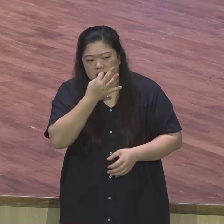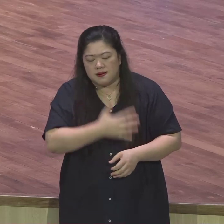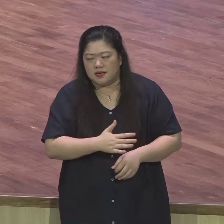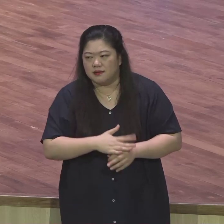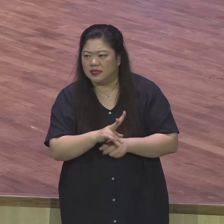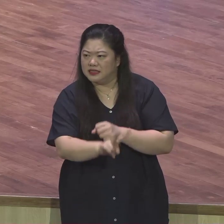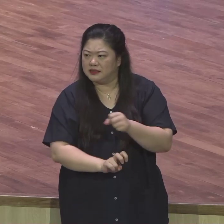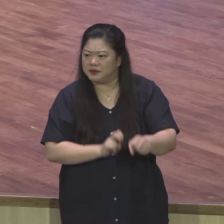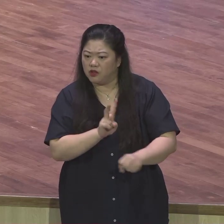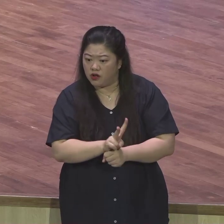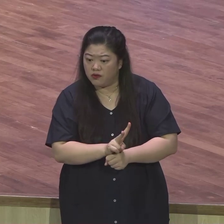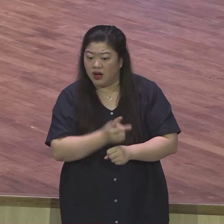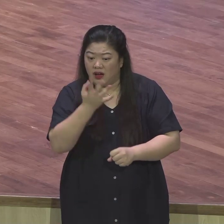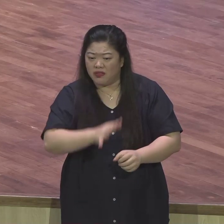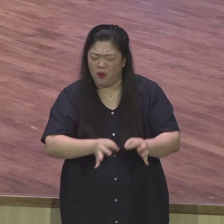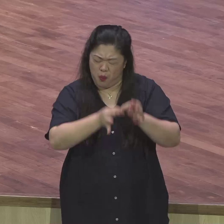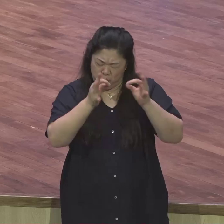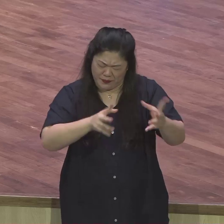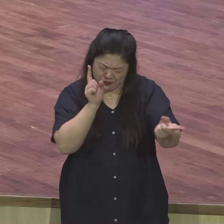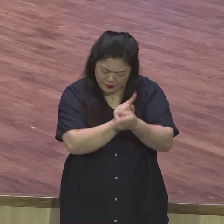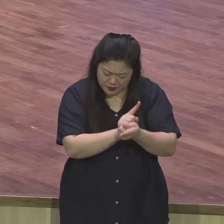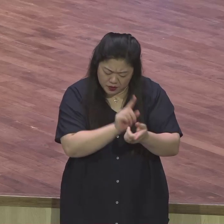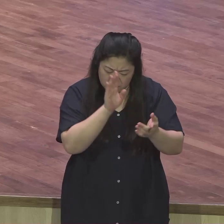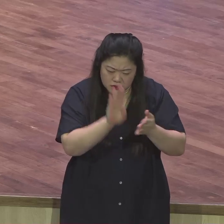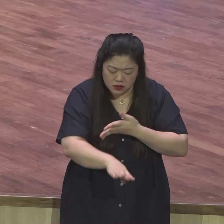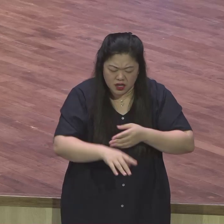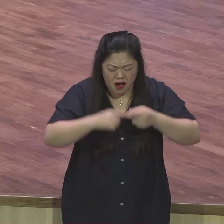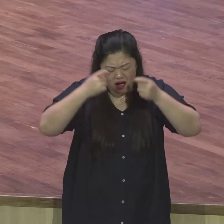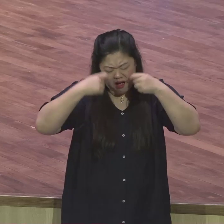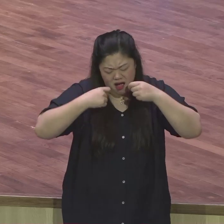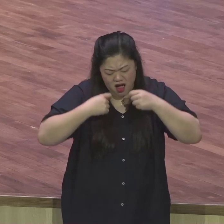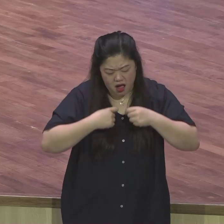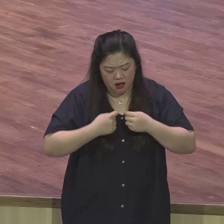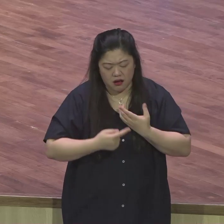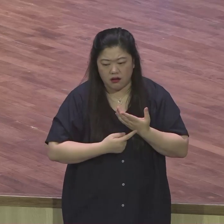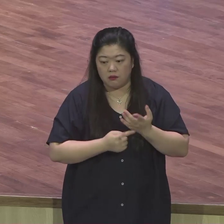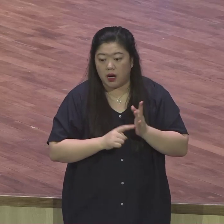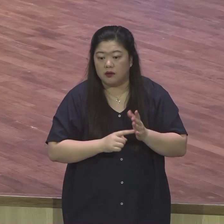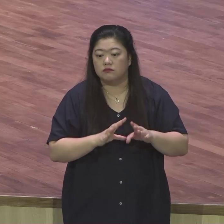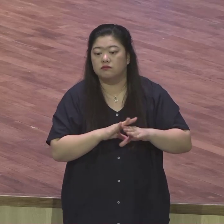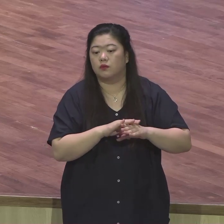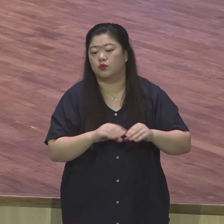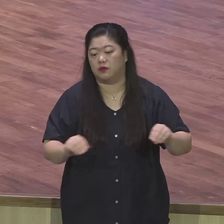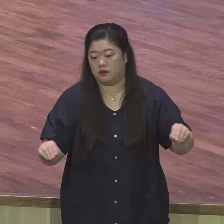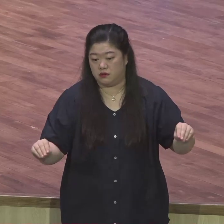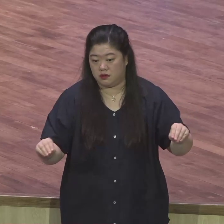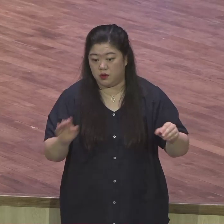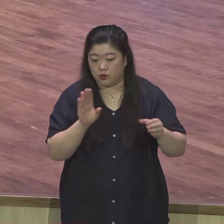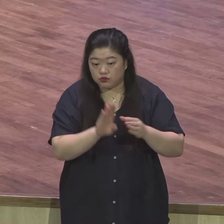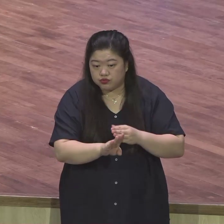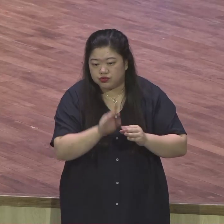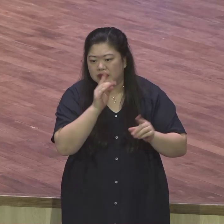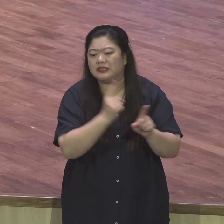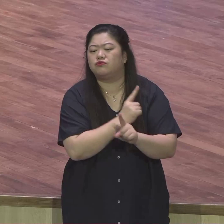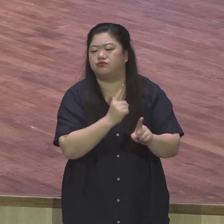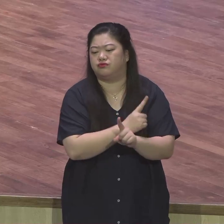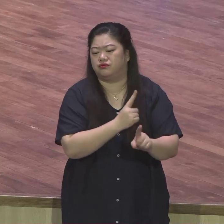이루어지는 완전 치유가 용서할 때는 이런 축복을 받아요. 완전 치유가 이 내면에 속에 뭔가 앙금이